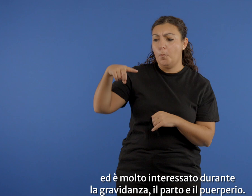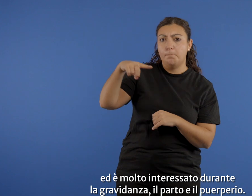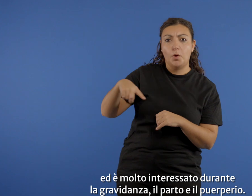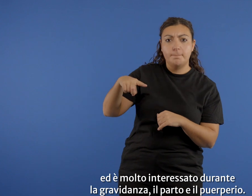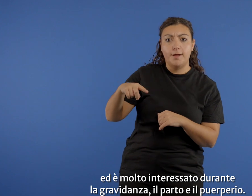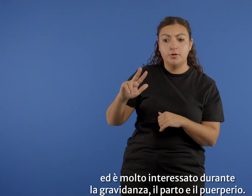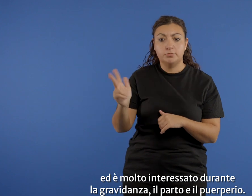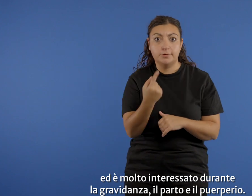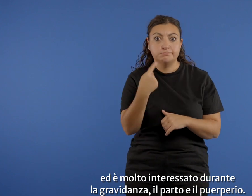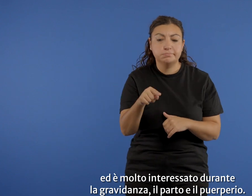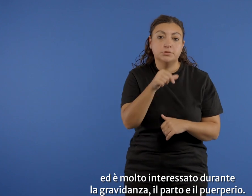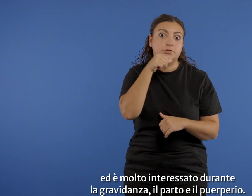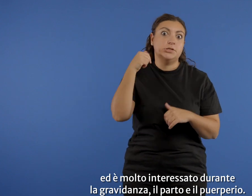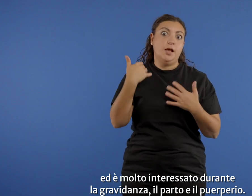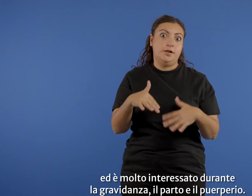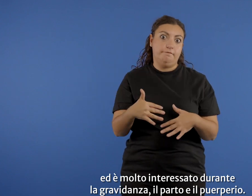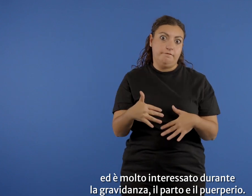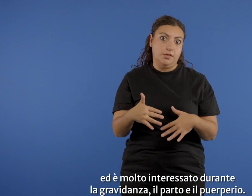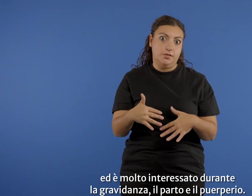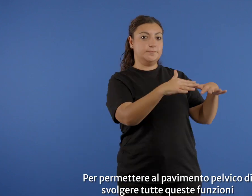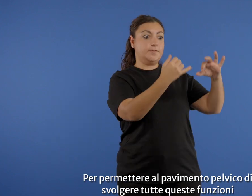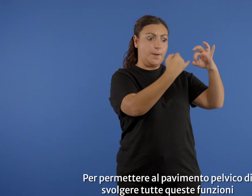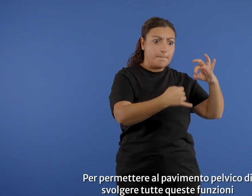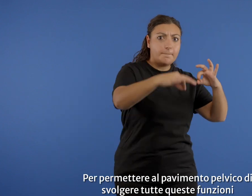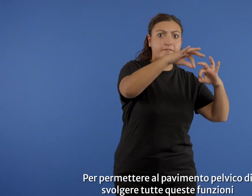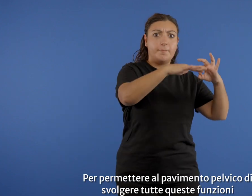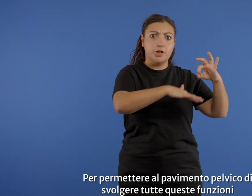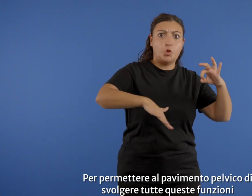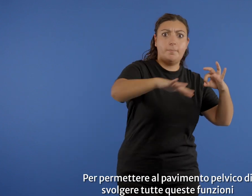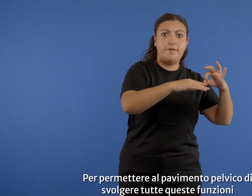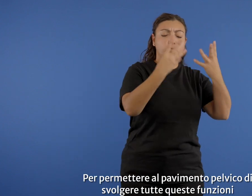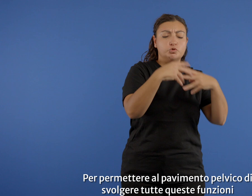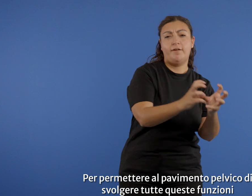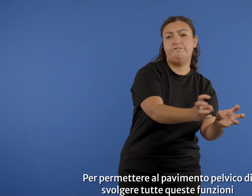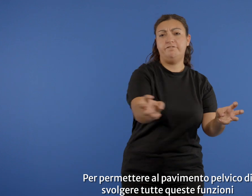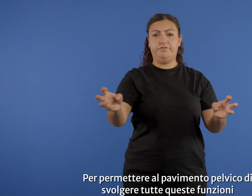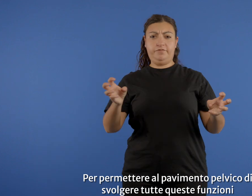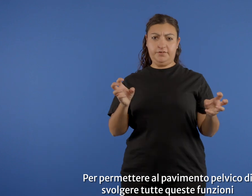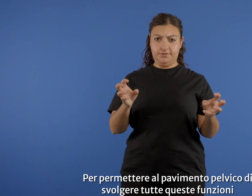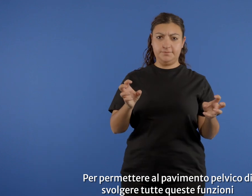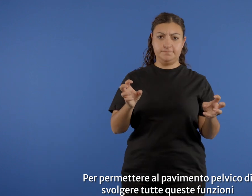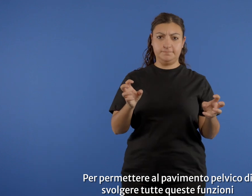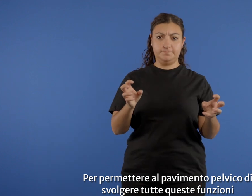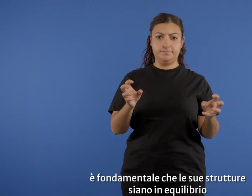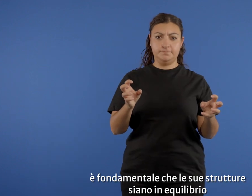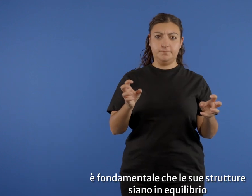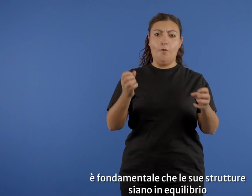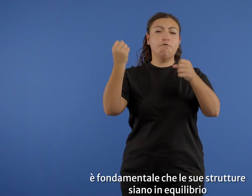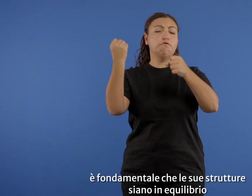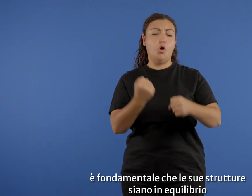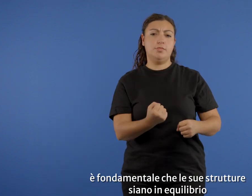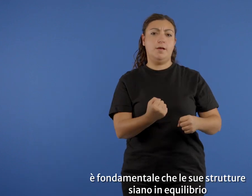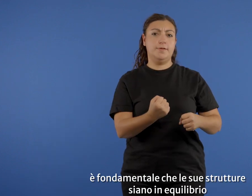durante la gravidanza, il parto e il porperio. Per permettere al pavimento pelvico di svolgere tutte queste funzioni è